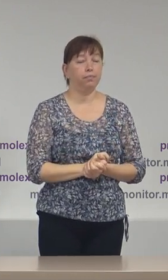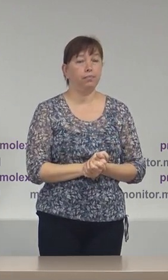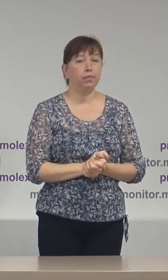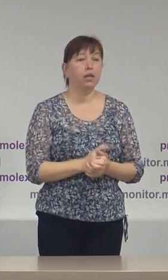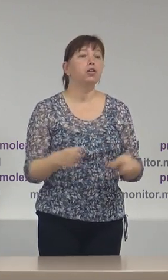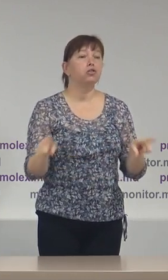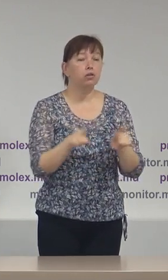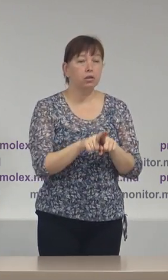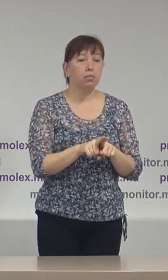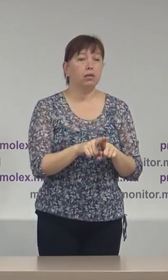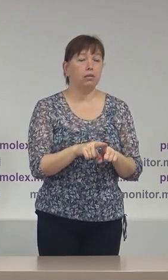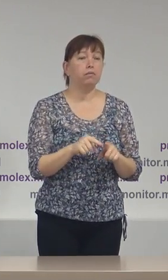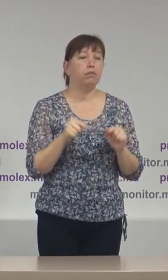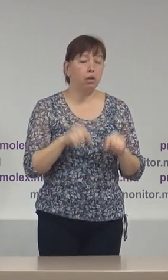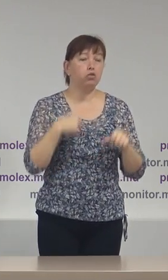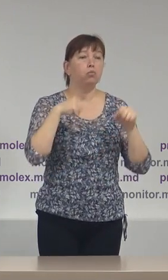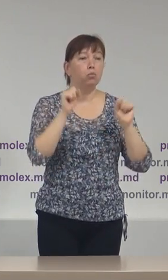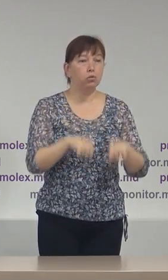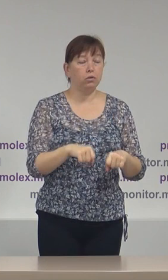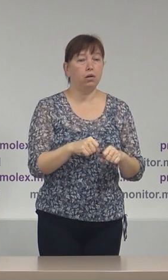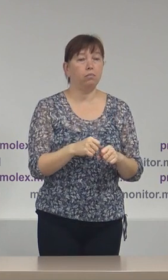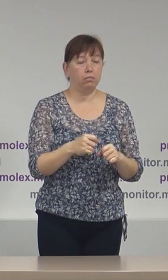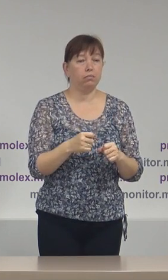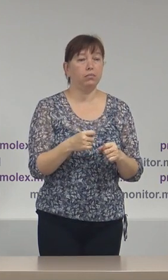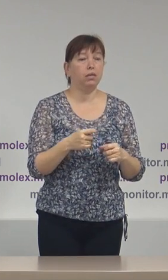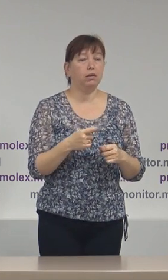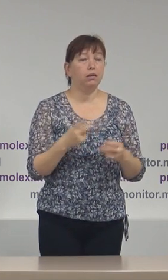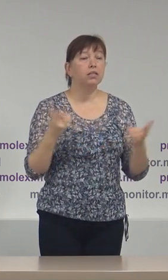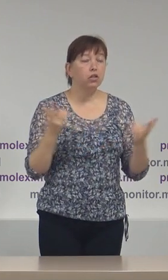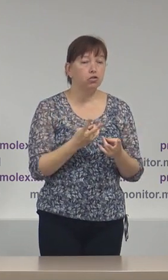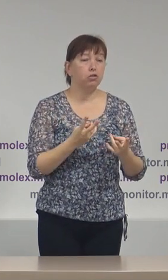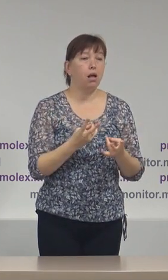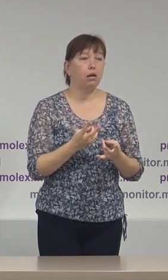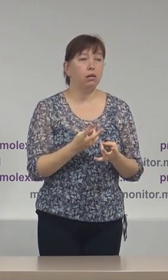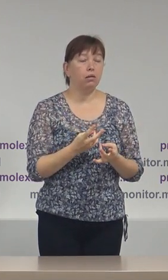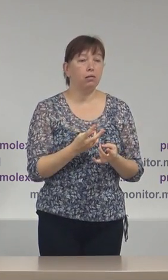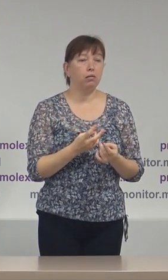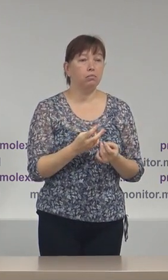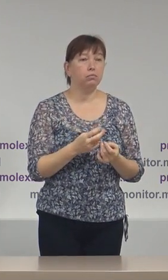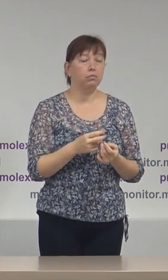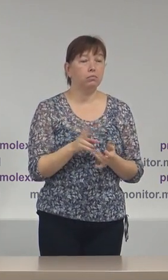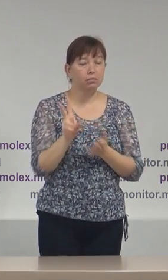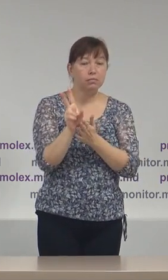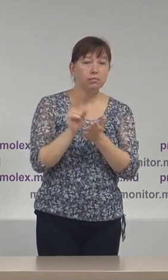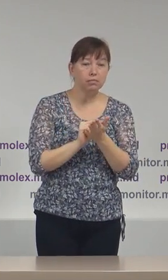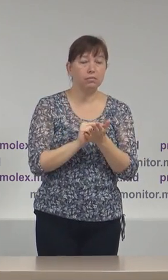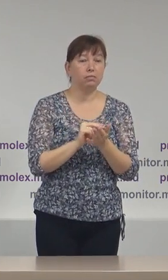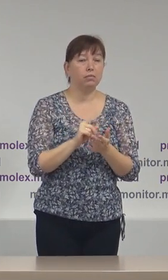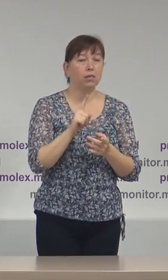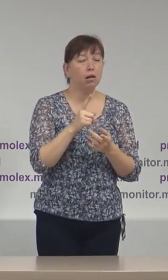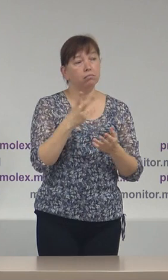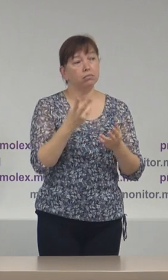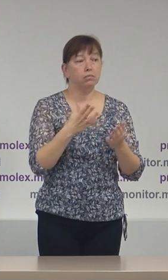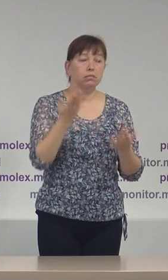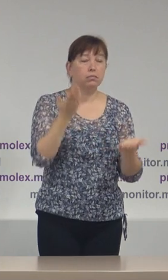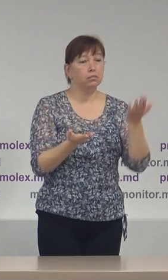Și, respectiv, aici cred că putem sau este necesară aplicarea a cei eleiași analogii pentru a pune pe cântar de